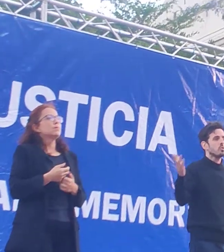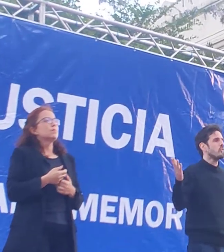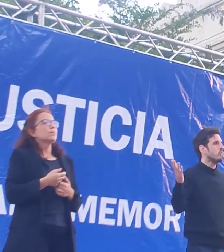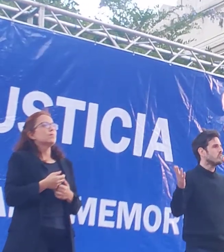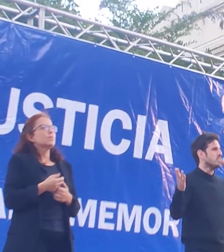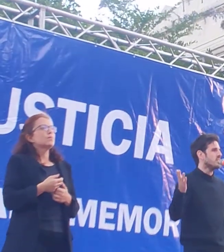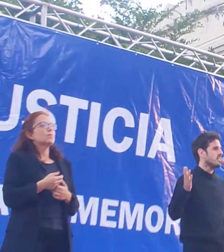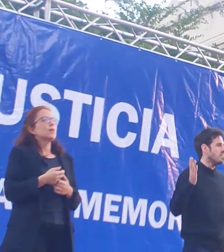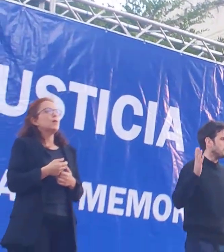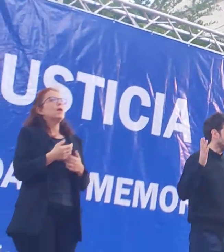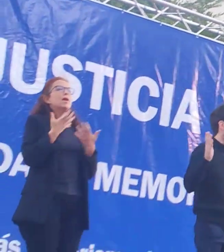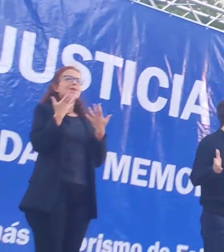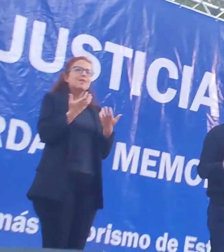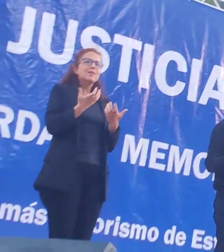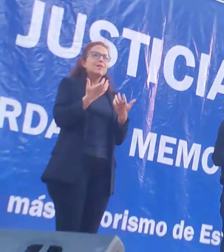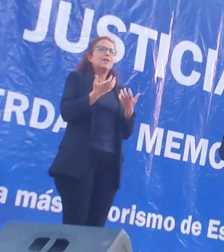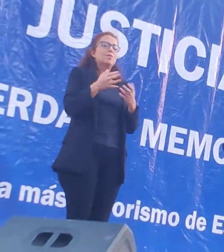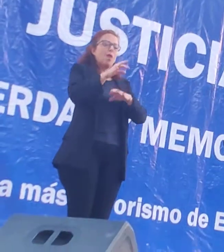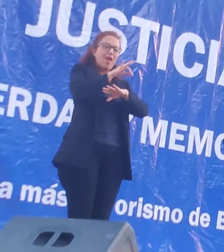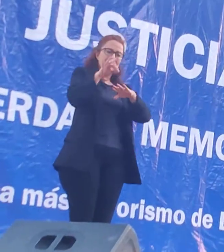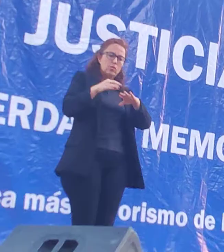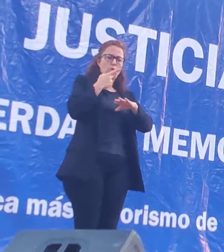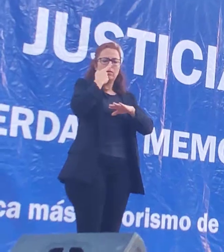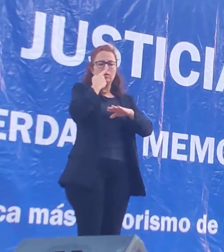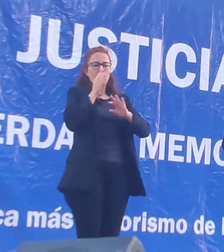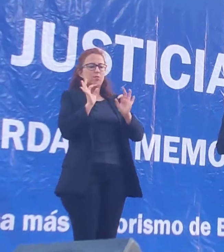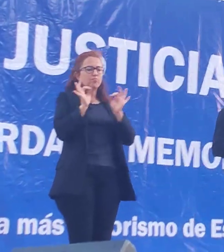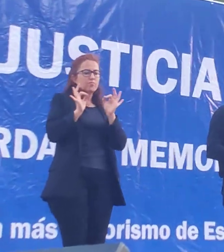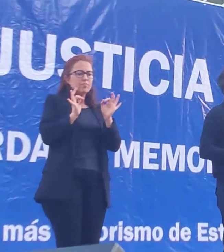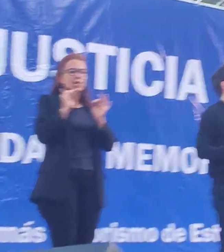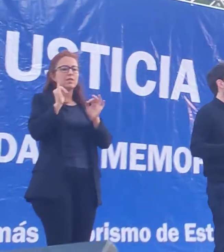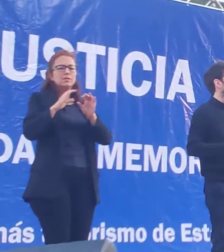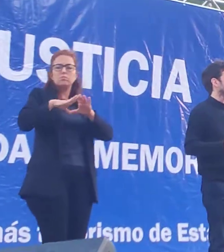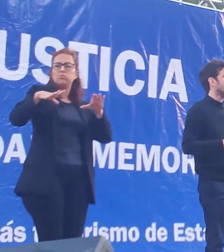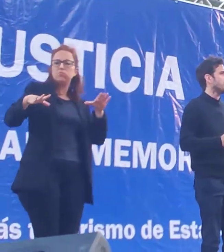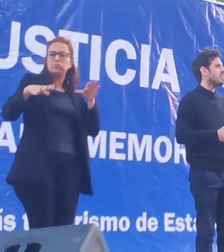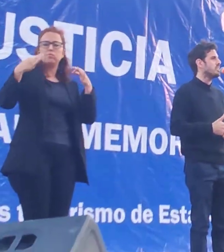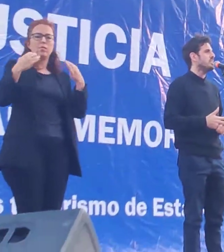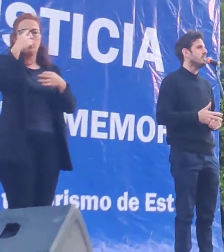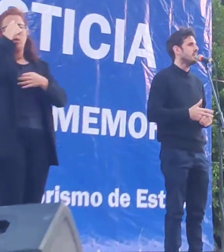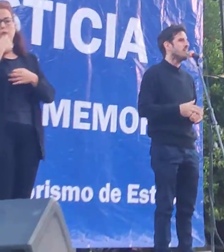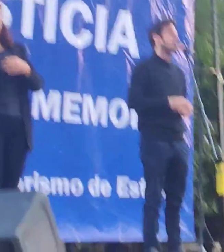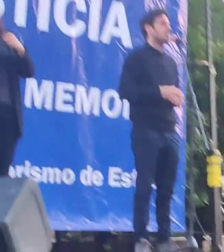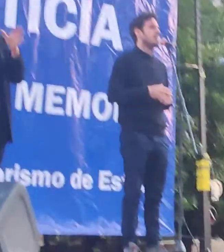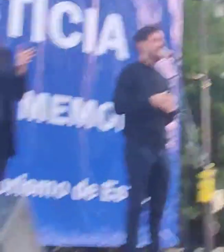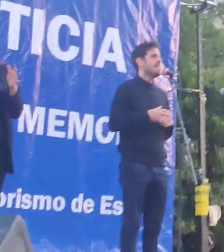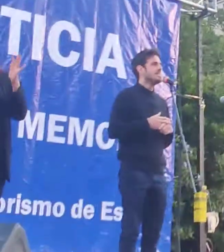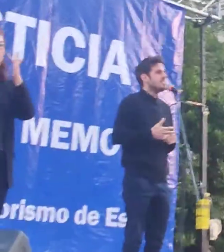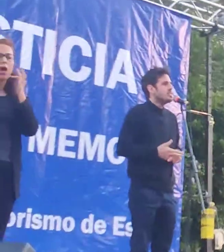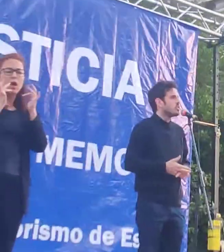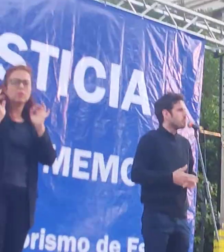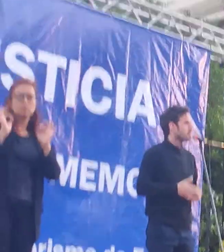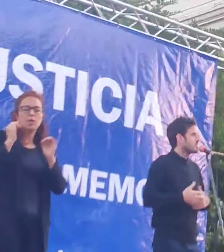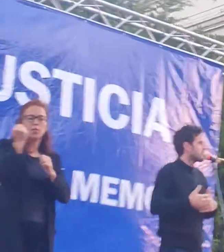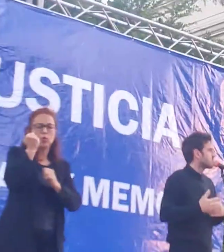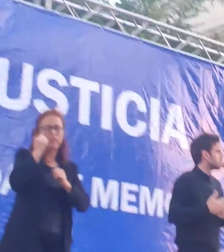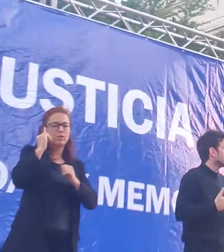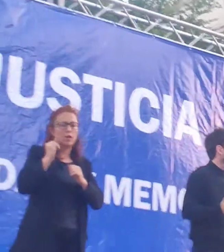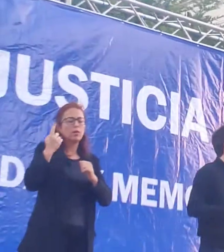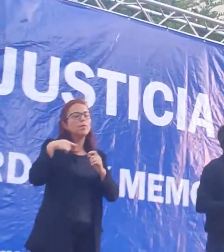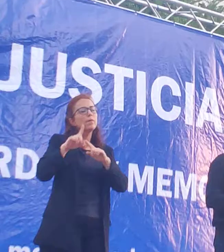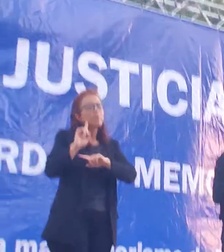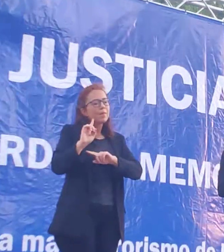no solo nos interesa la dimensión arquitectónica de esta pieza, la dimensión escultórica y también artística, sino también